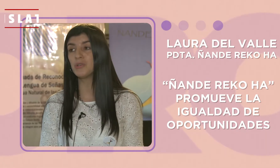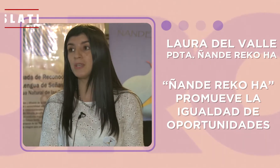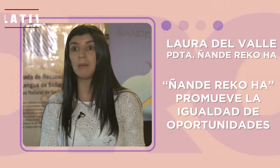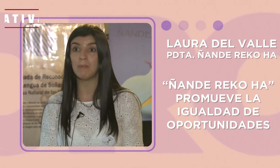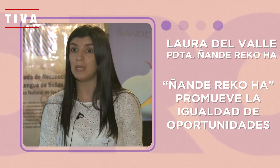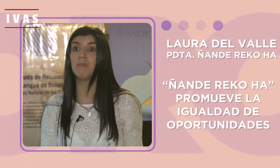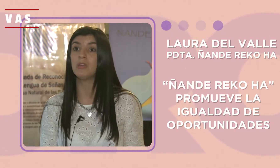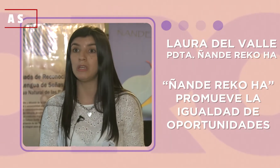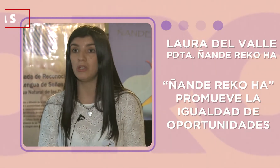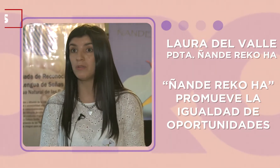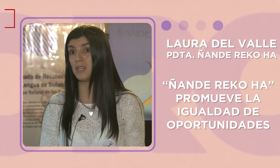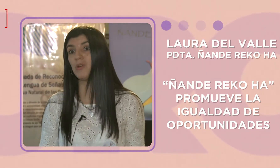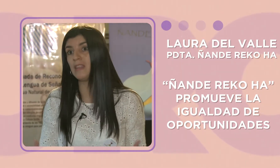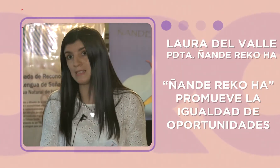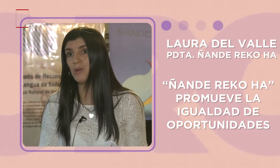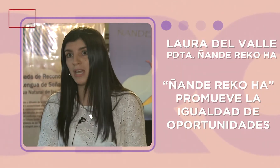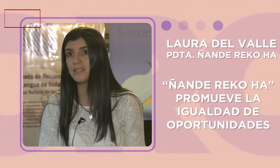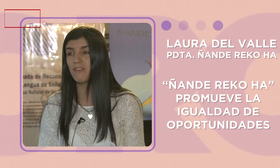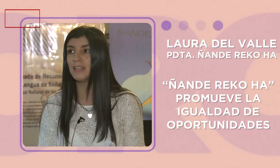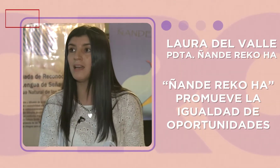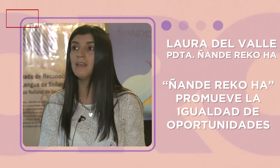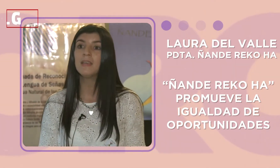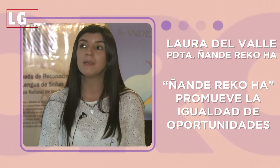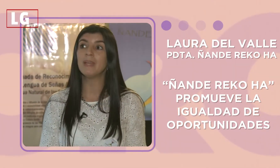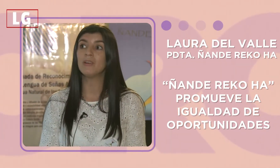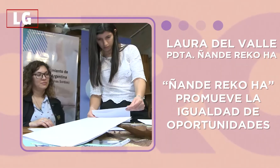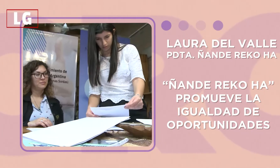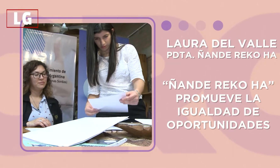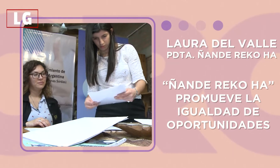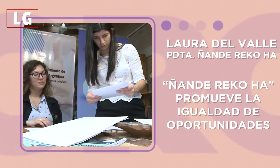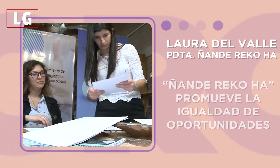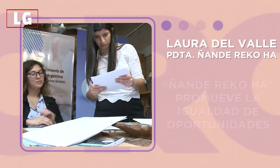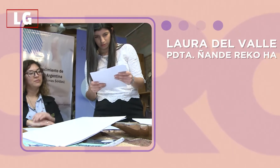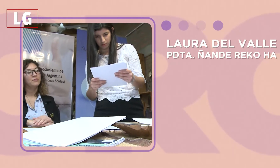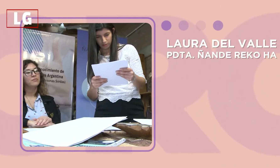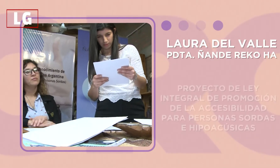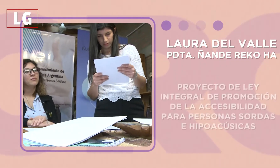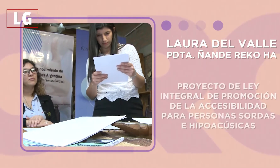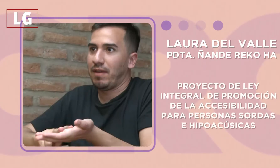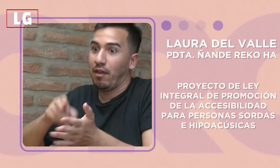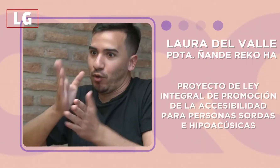pedimos y ofrecemos y decimos que hace falta, pero no damos abasto con todo lo que hay que hacer.